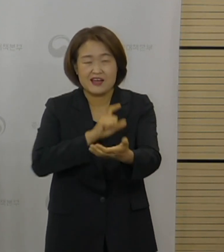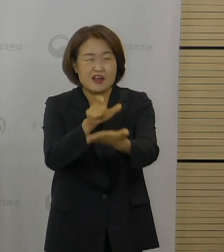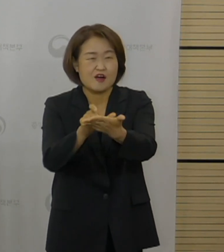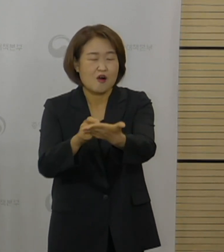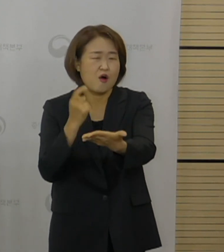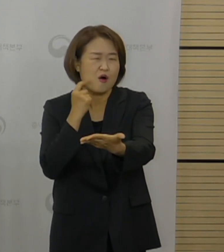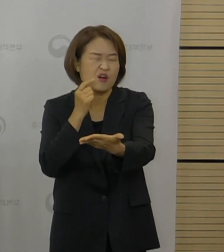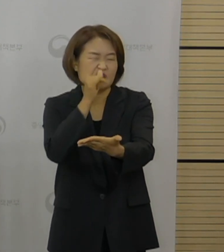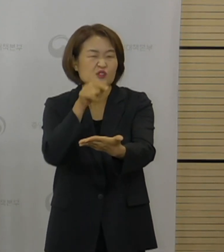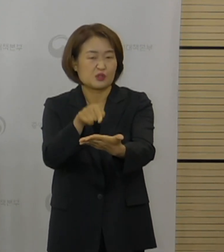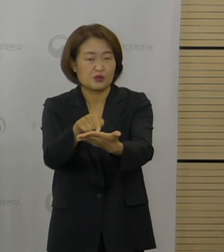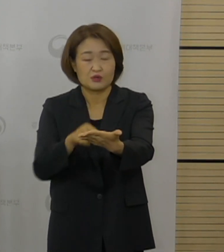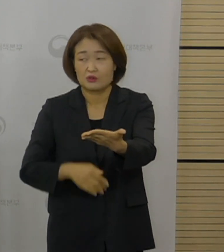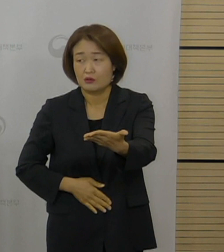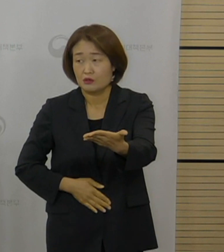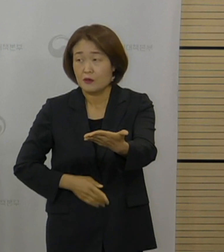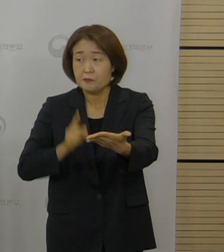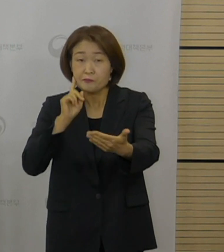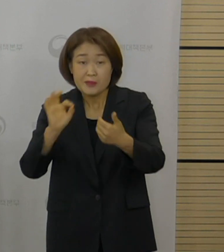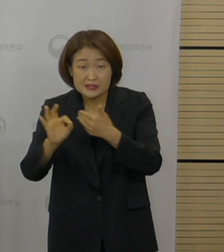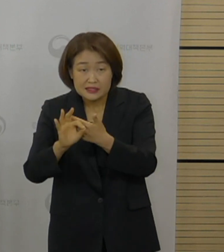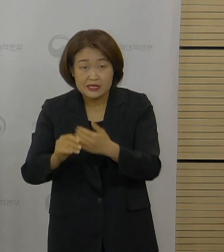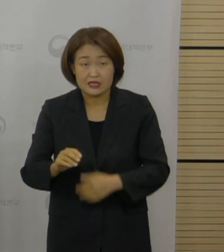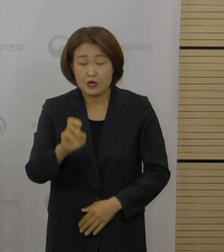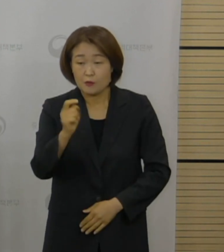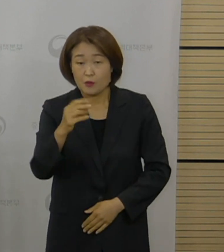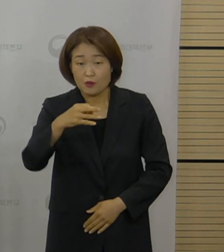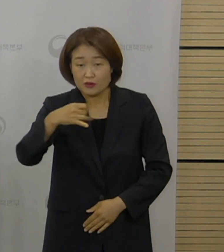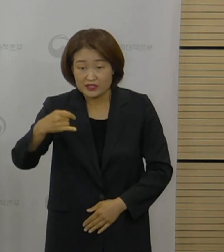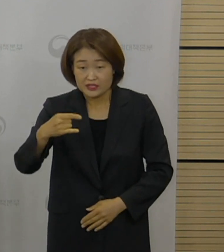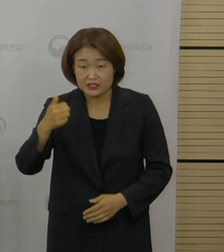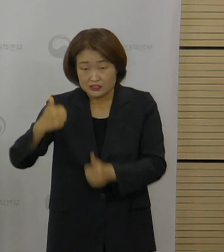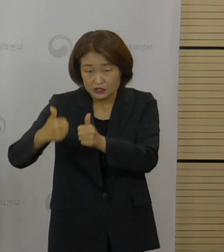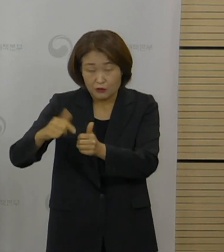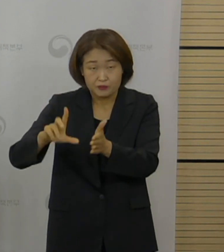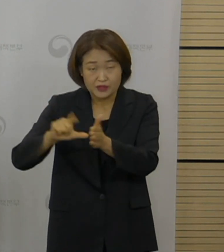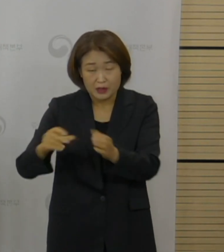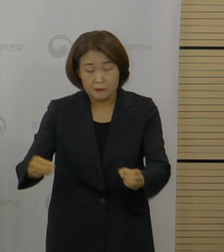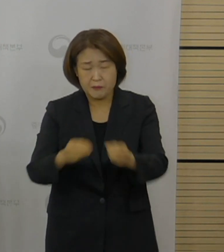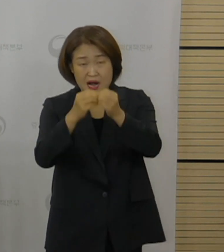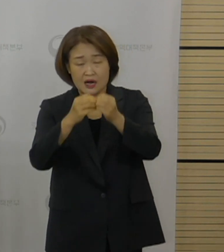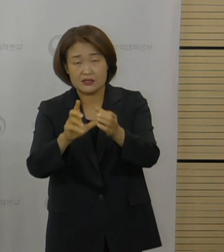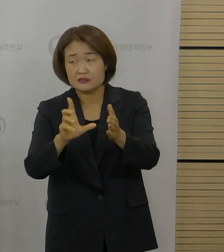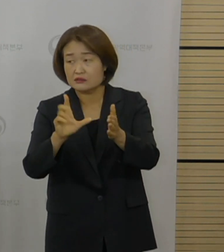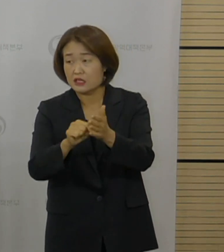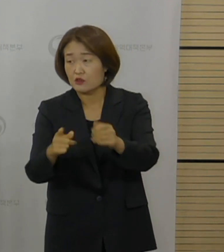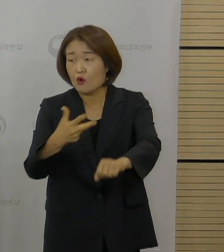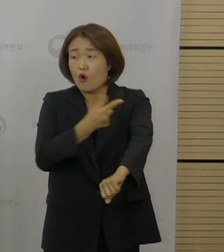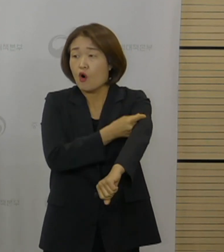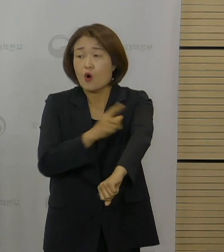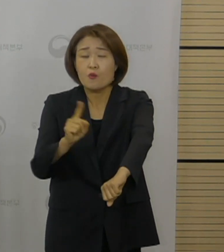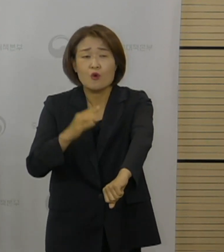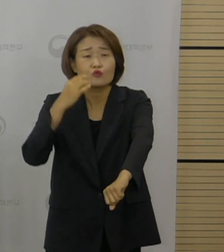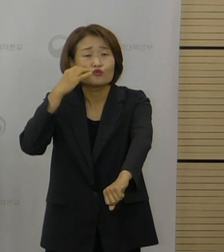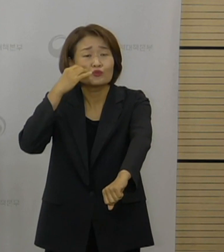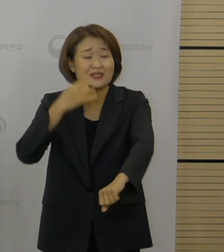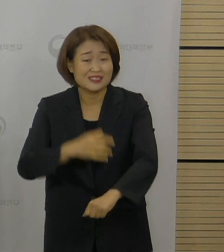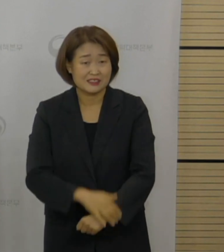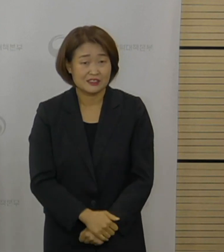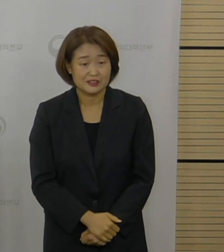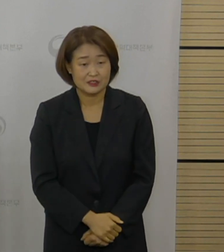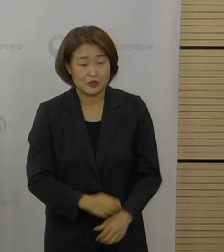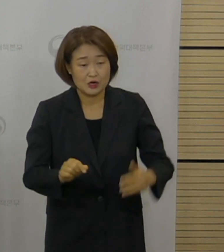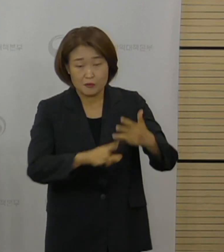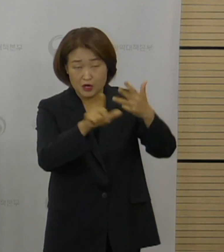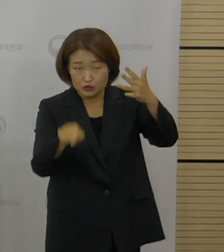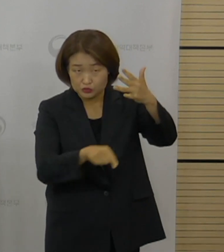겹친다라면 허위 신청을 할 유인이 떨어질 것이다 라고 설명했습니다. 그러나 8월 중에 이루어지는